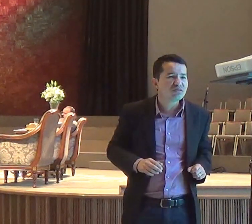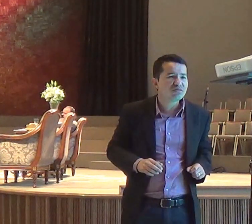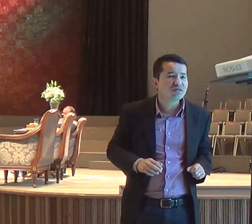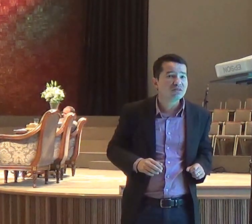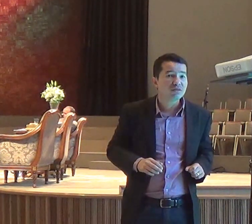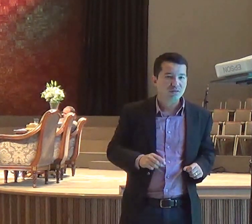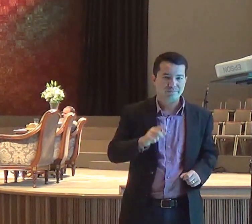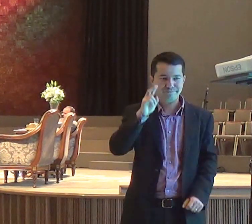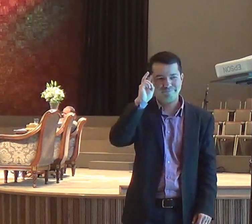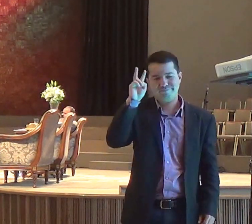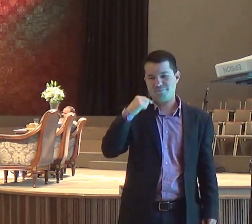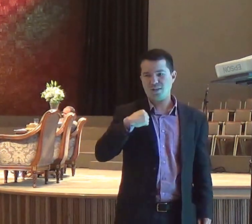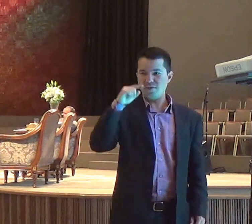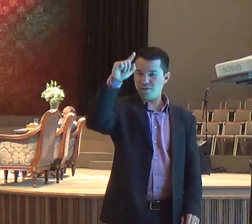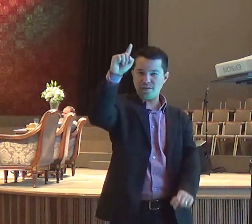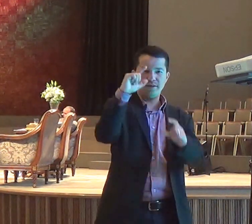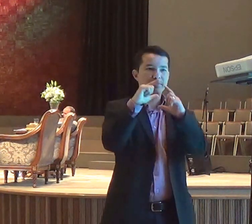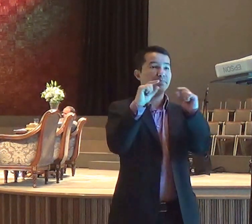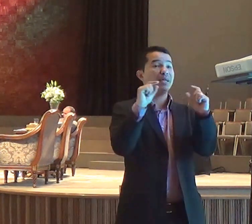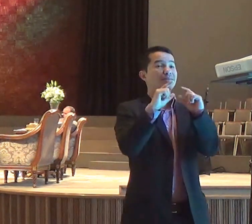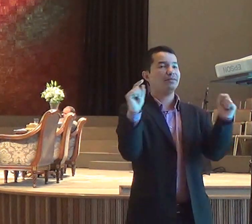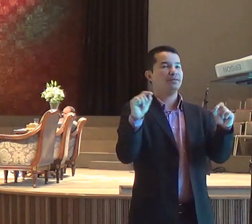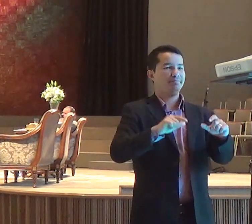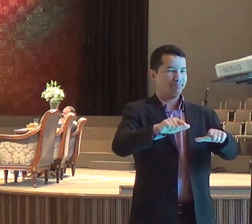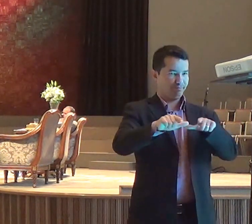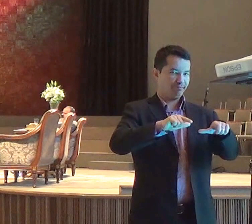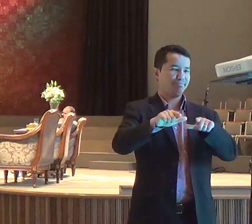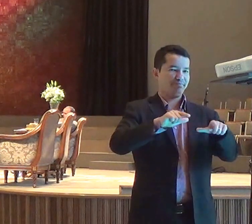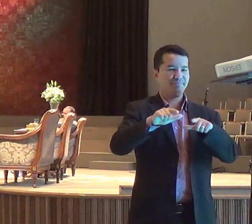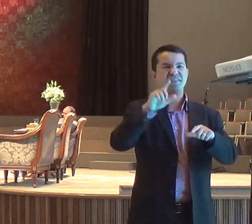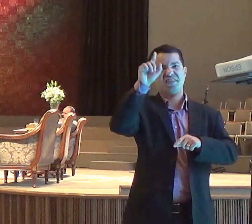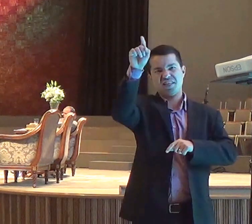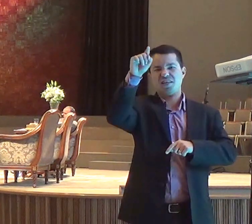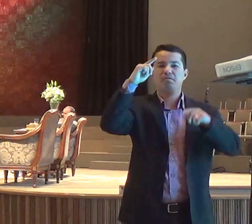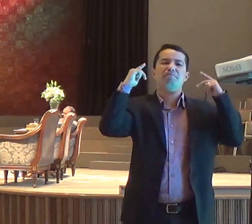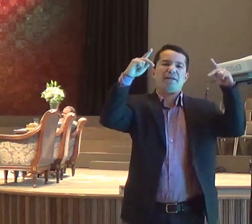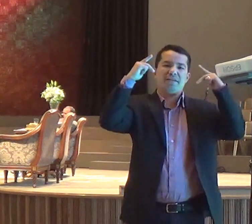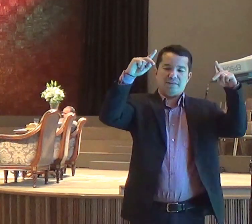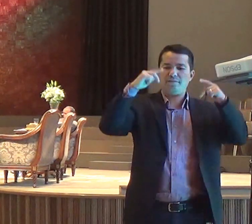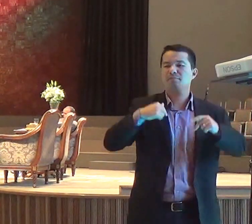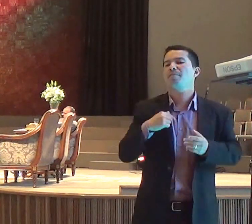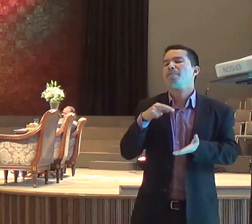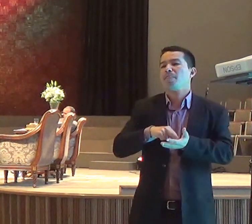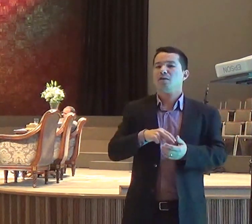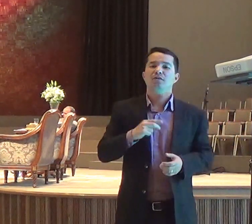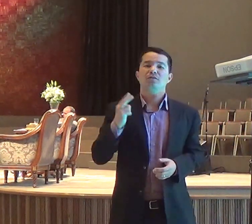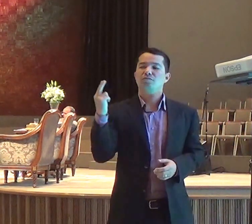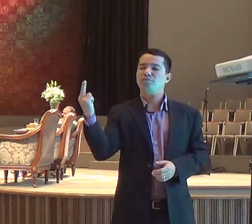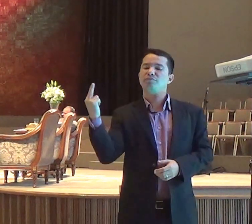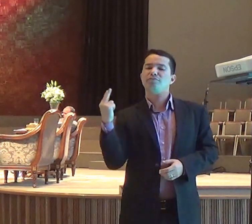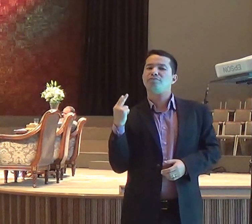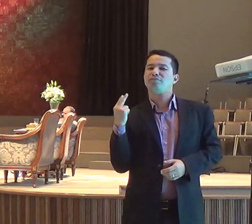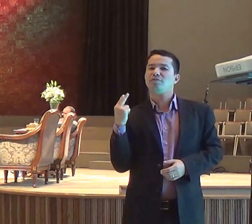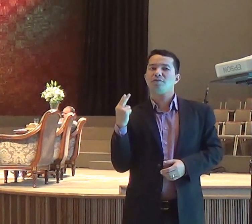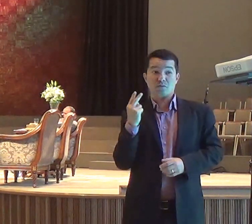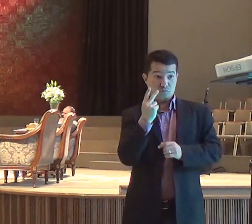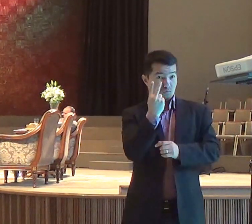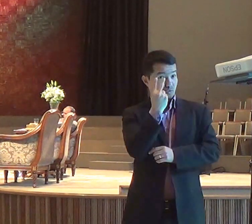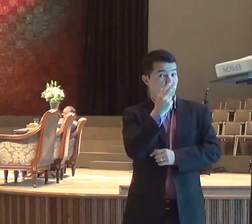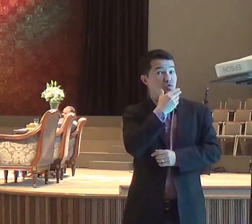disseram assim, pastor, me deram um abraço, ele falou assim, nós estamos no ministério por sua causa, porque Deus usou a sua